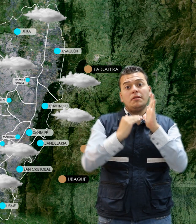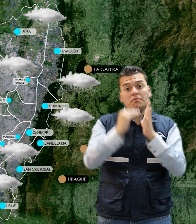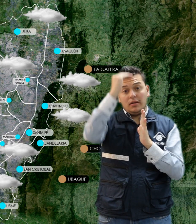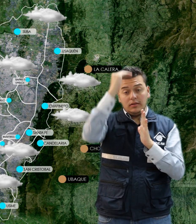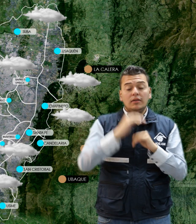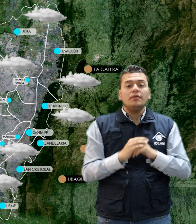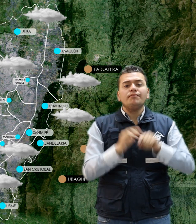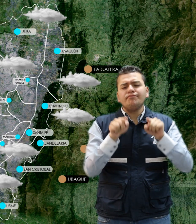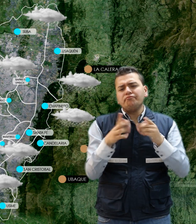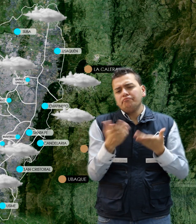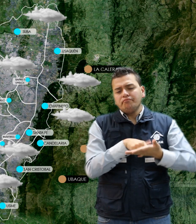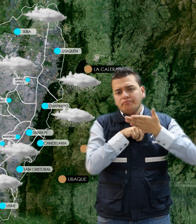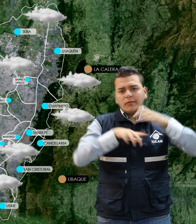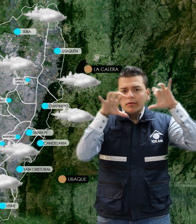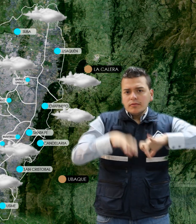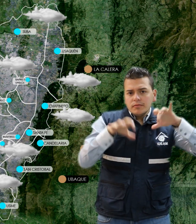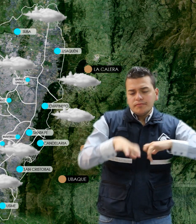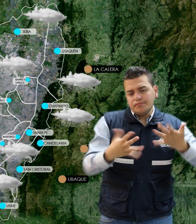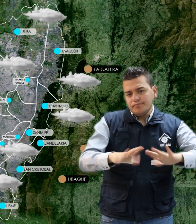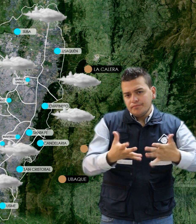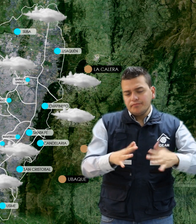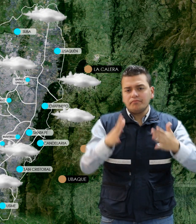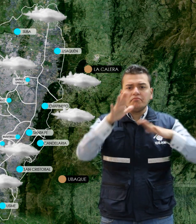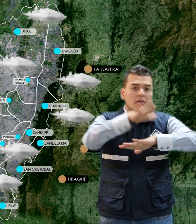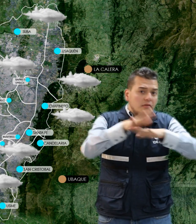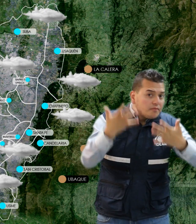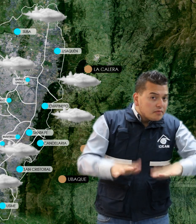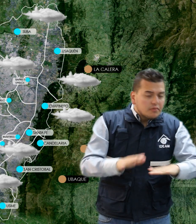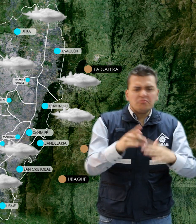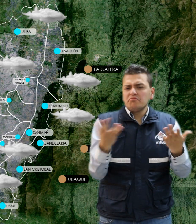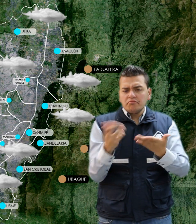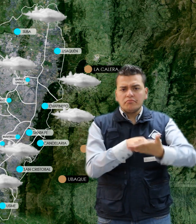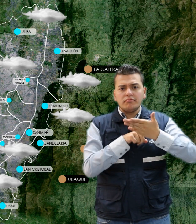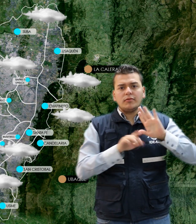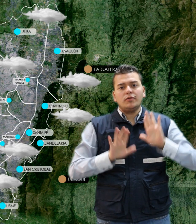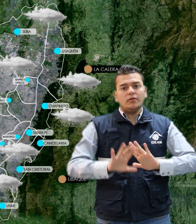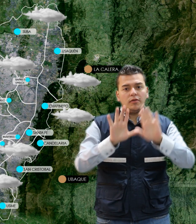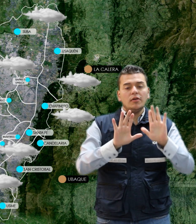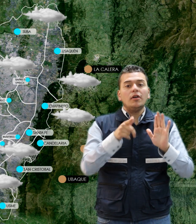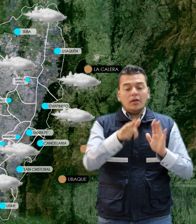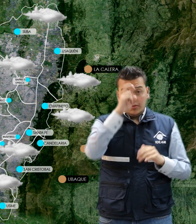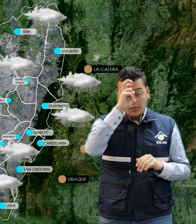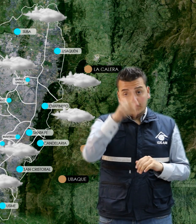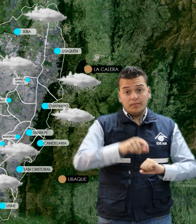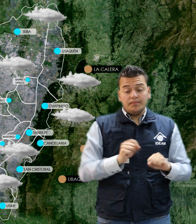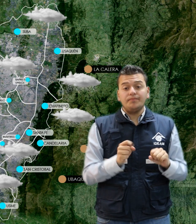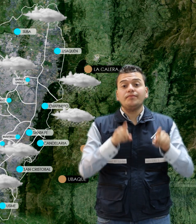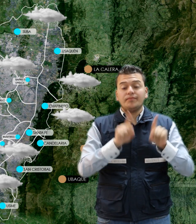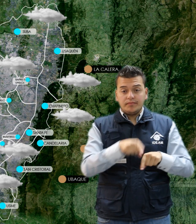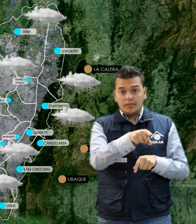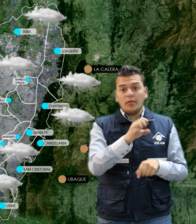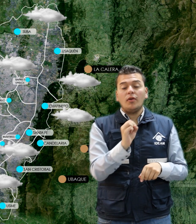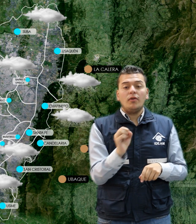presenten algunas lluvias de carácter ligero al finalizar la tarde en sectores del norte de la ciudad, también hacia el